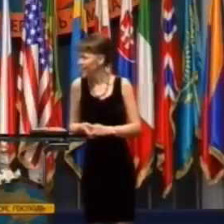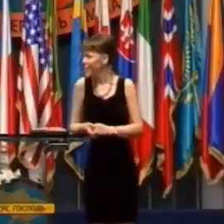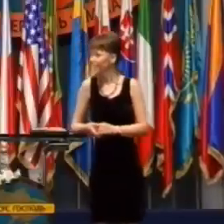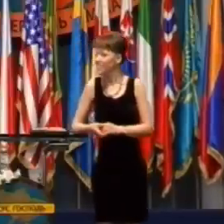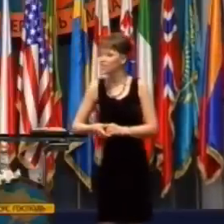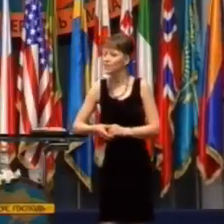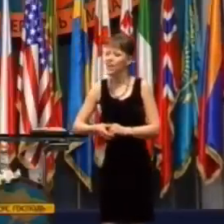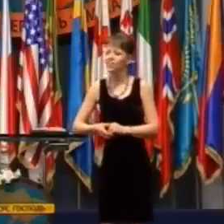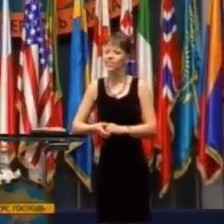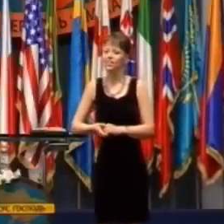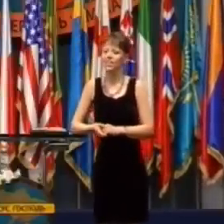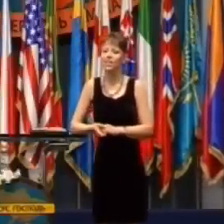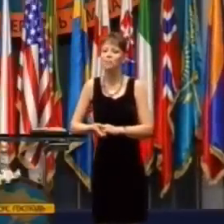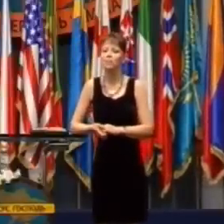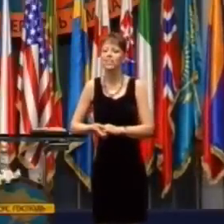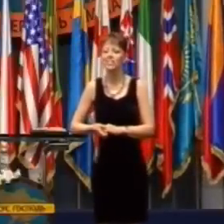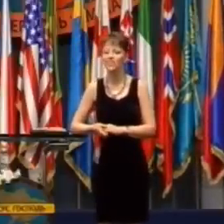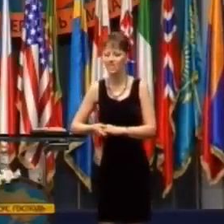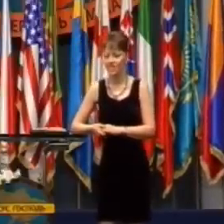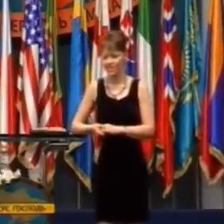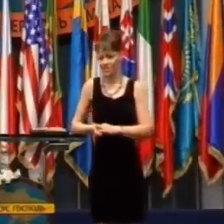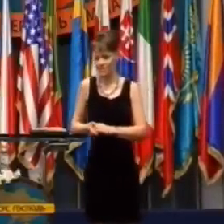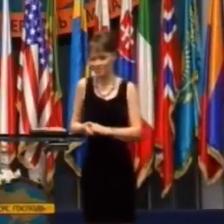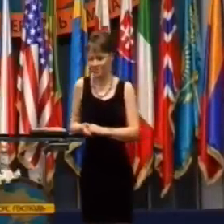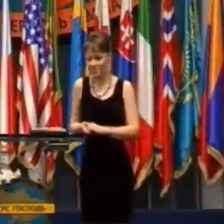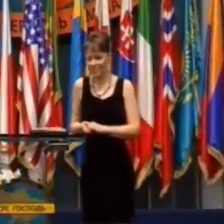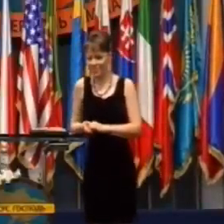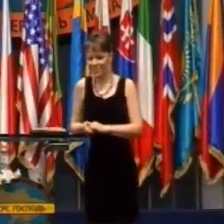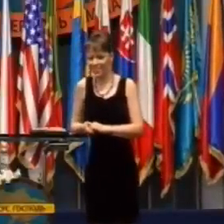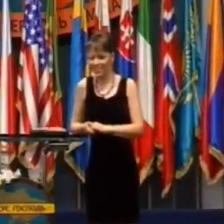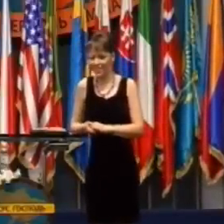Téma večera bola nedotknutelný.